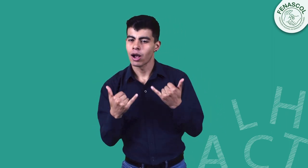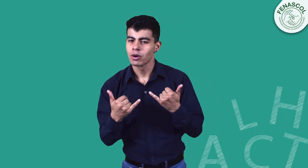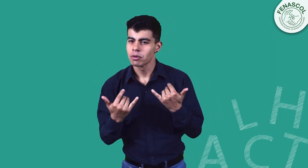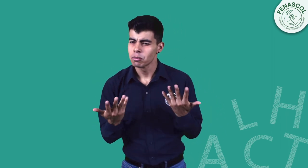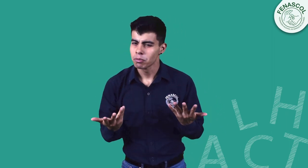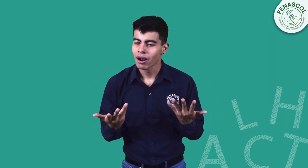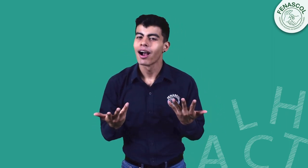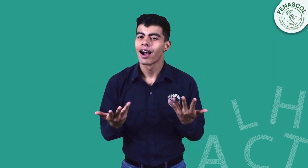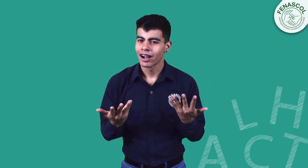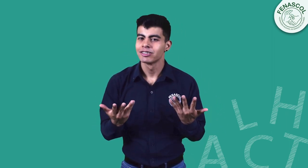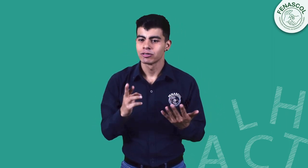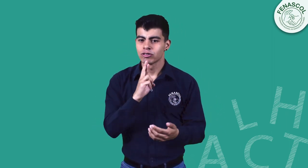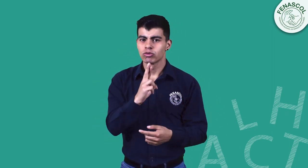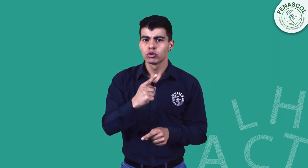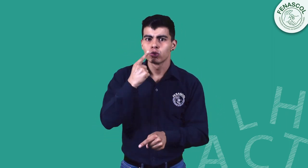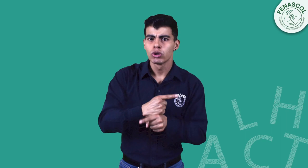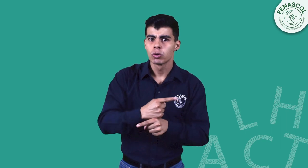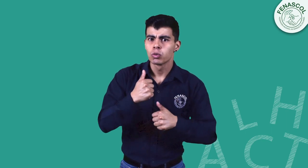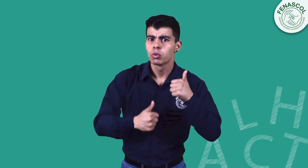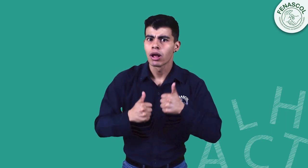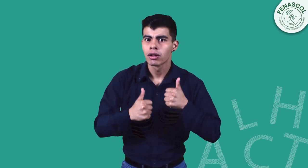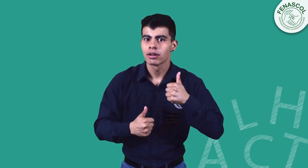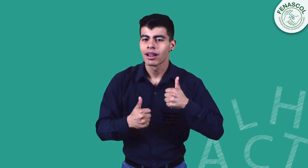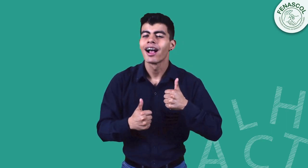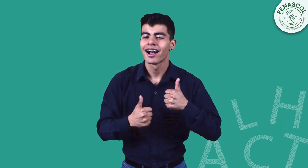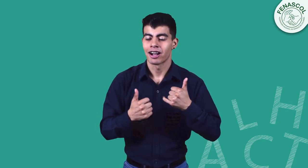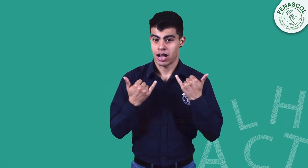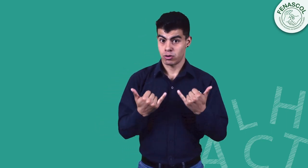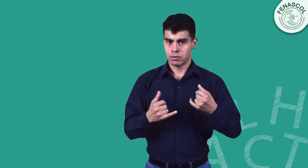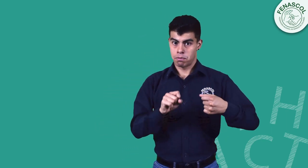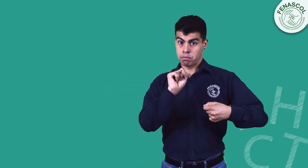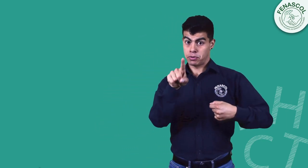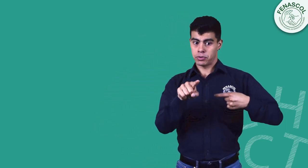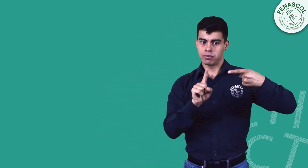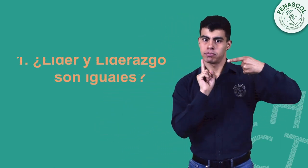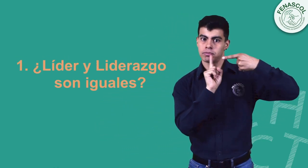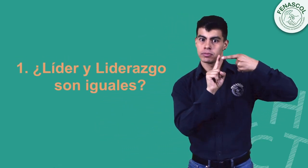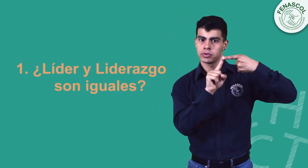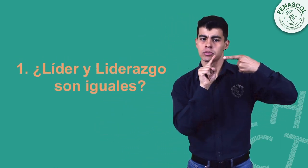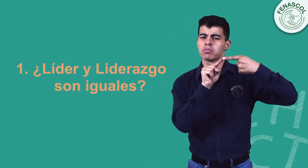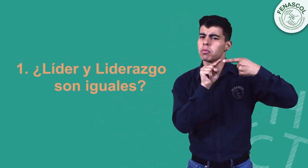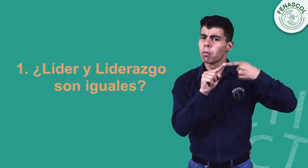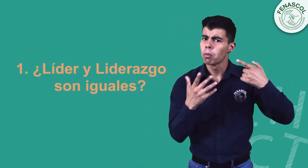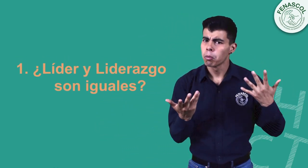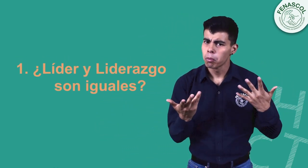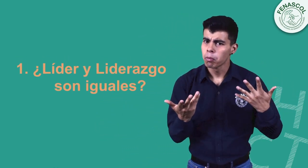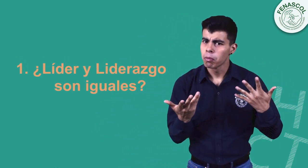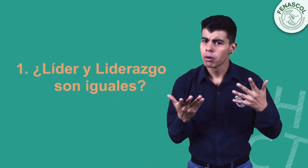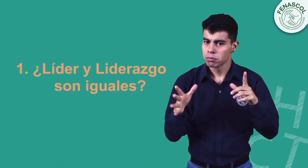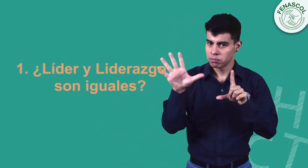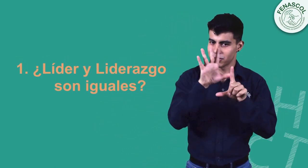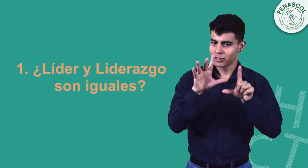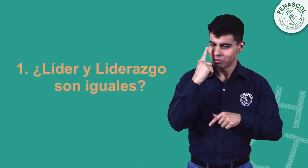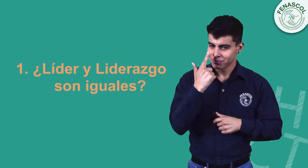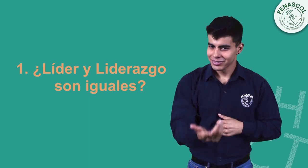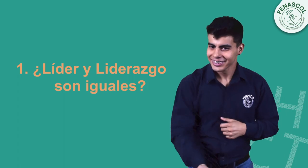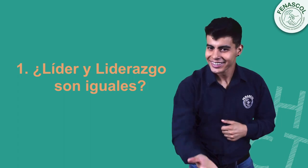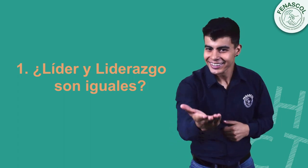El día de hoy vamos a dar respuesta a una de estas. Primera pregunta, recordemos, ¿líder y liderazgo son iguales? Miremos el siguiente